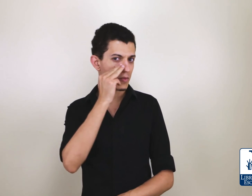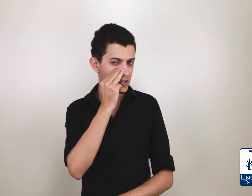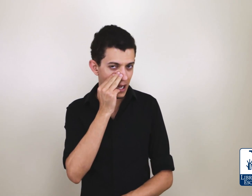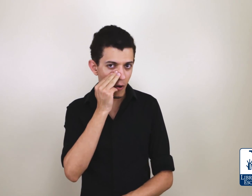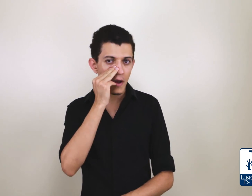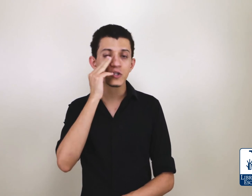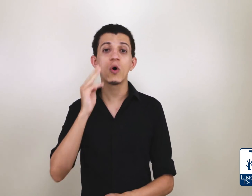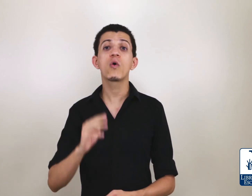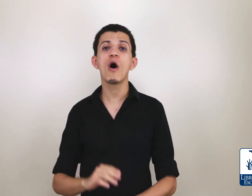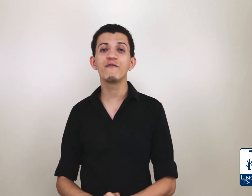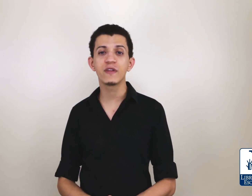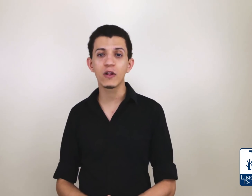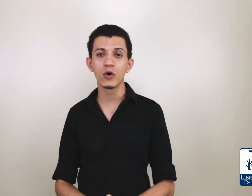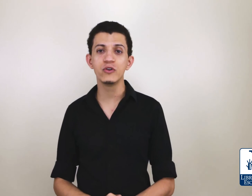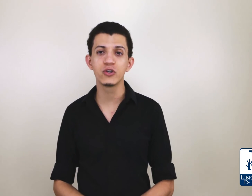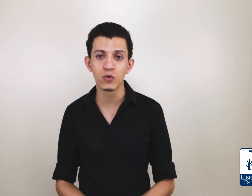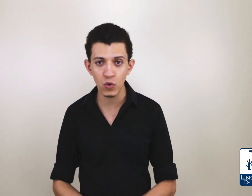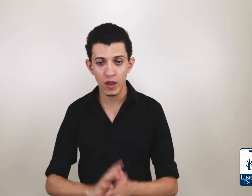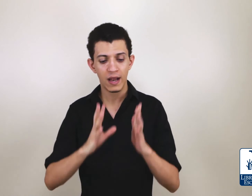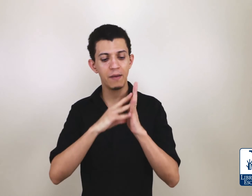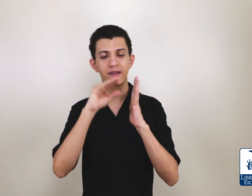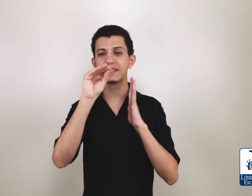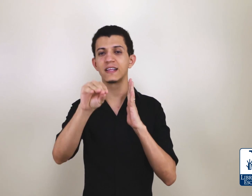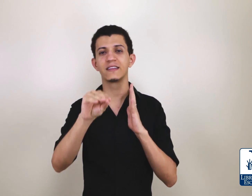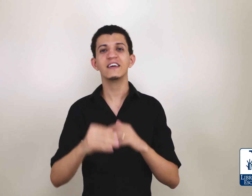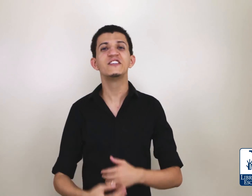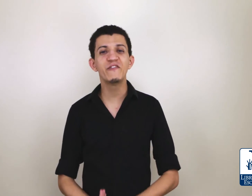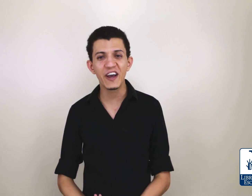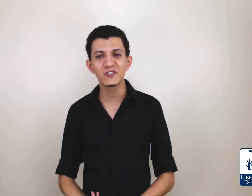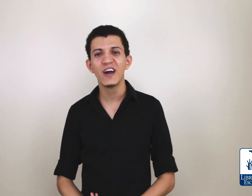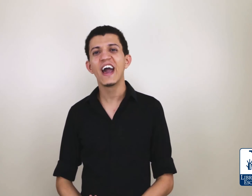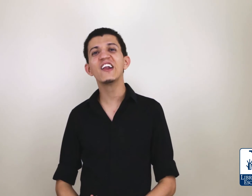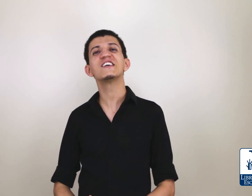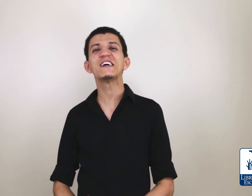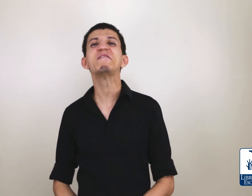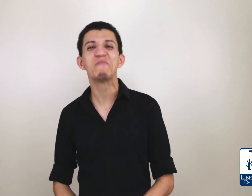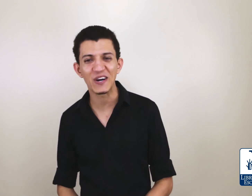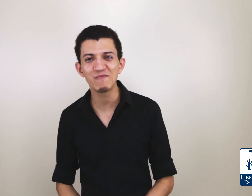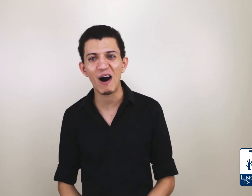é o meu sinal, sou o cofundador do Instituto Libras Escrita. Te vejo em nossa próxima aula.